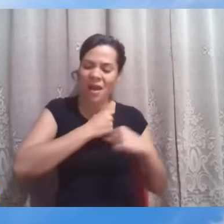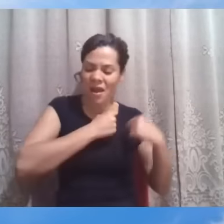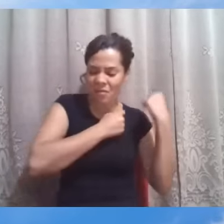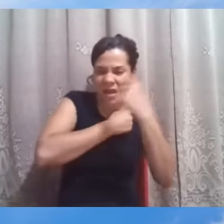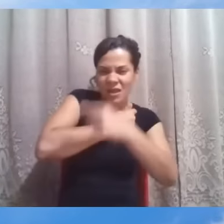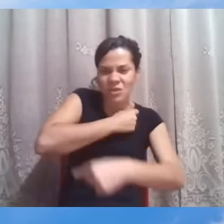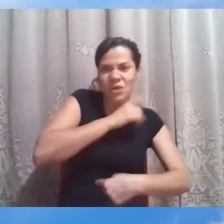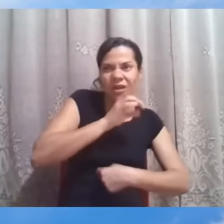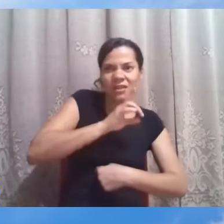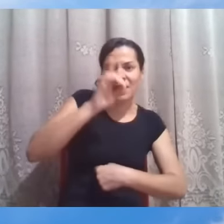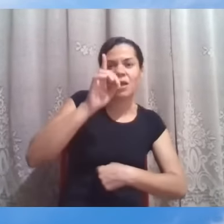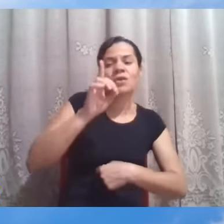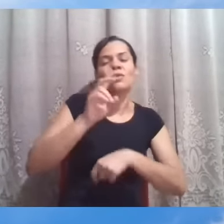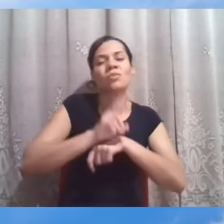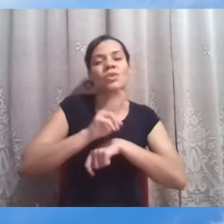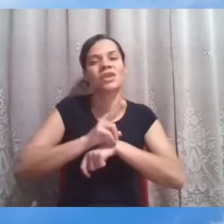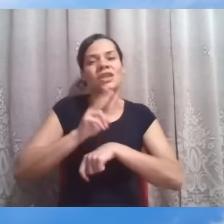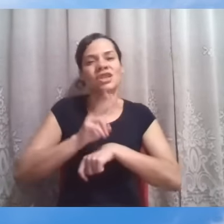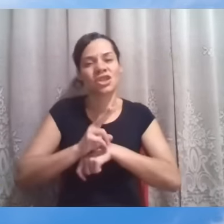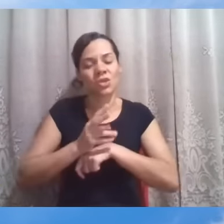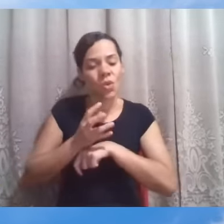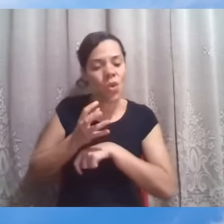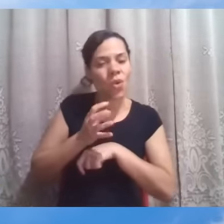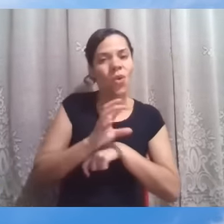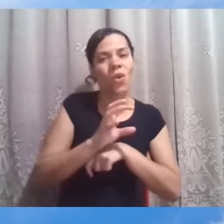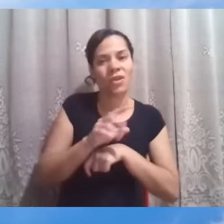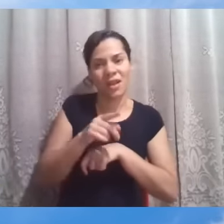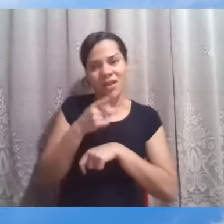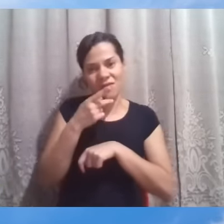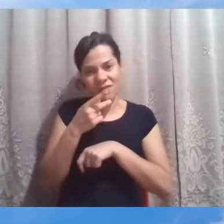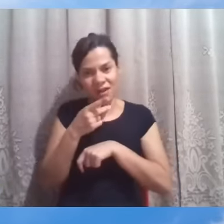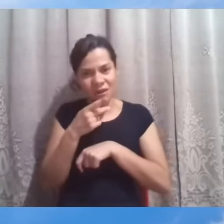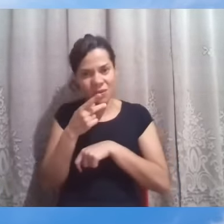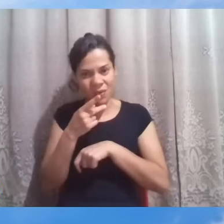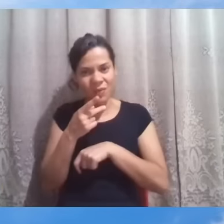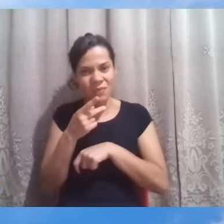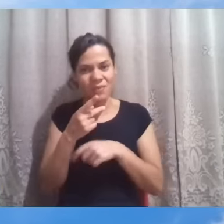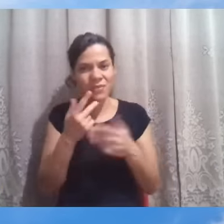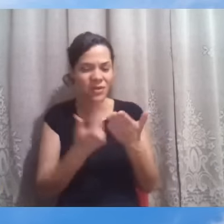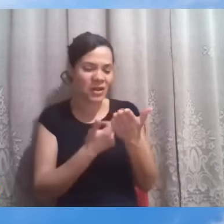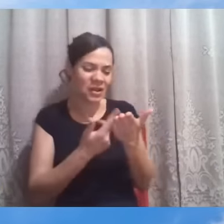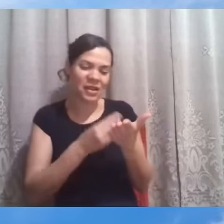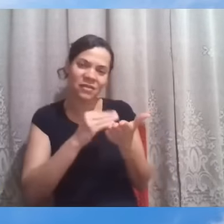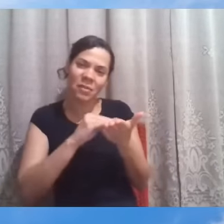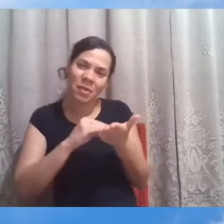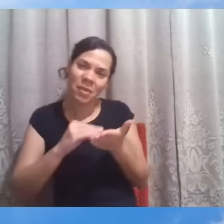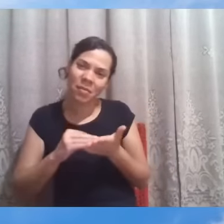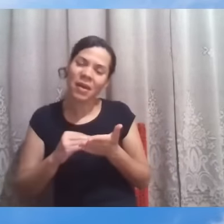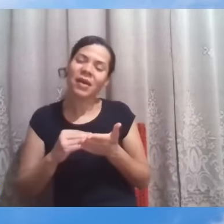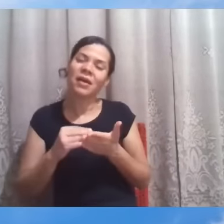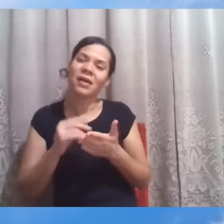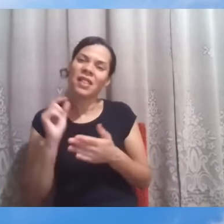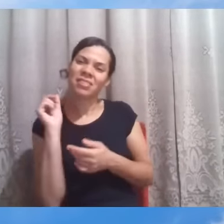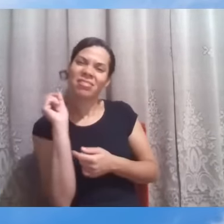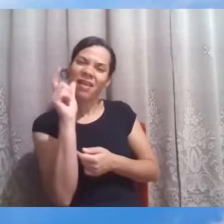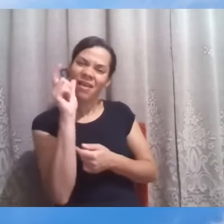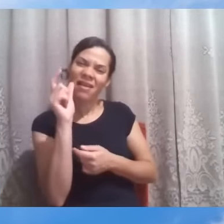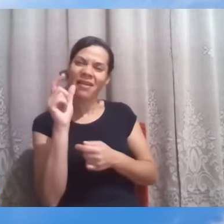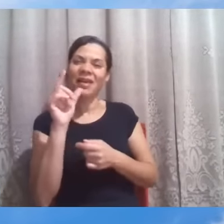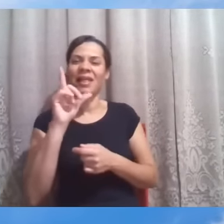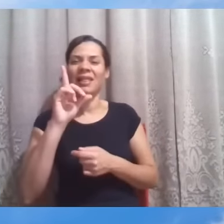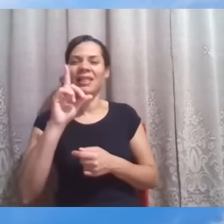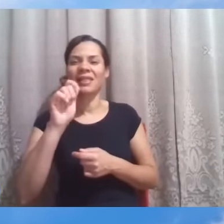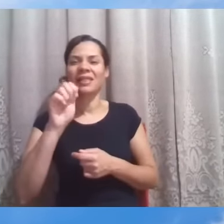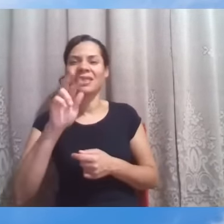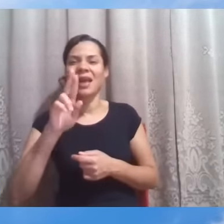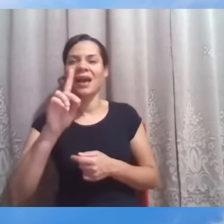protegidos contra o que ele menciona na sua epístola, os dardos da sombra. Ele fala os dardos do maligno, os dardos